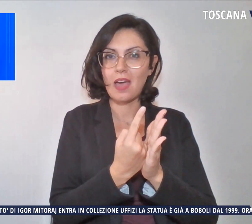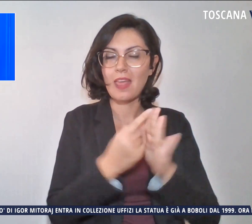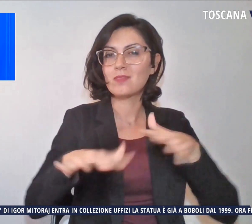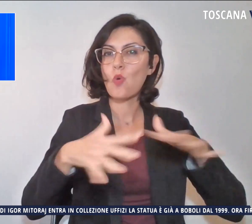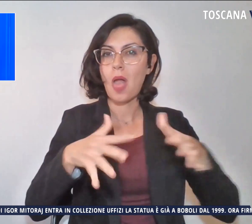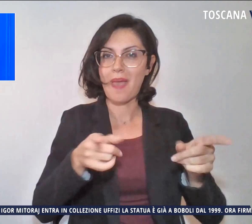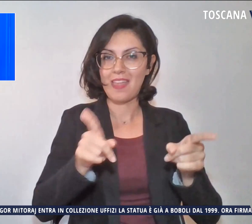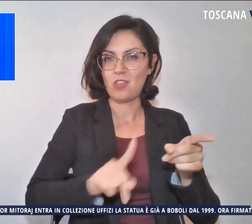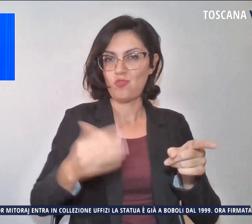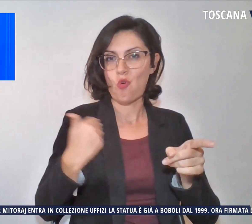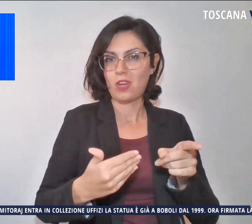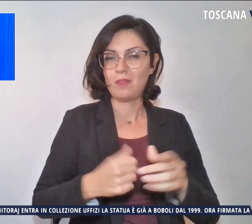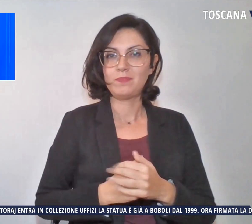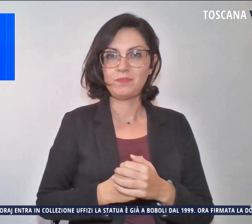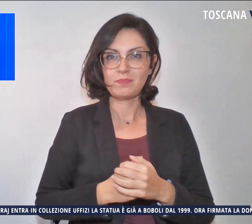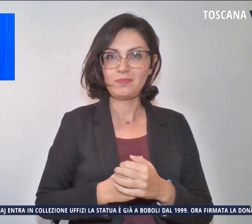giorni.